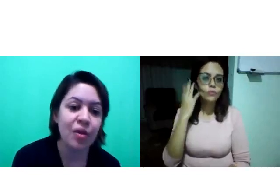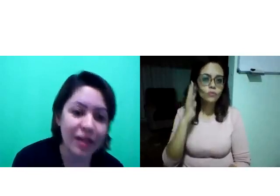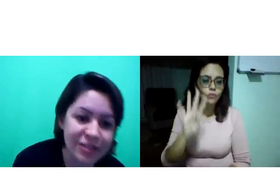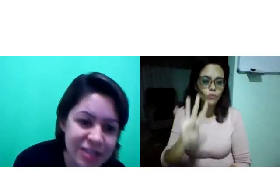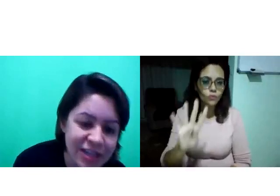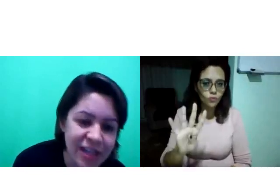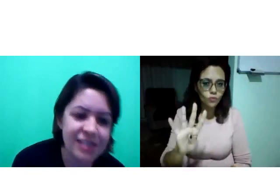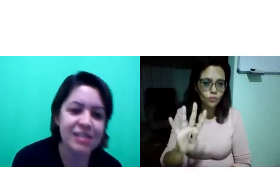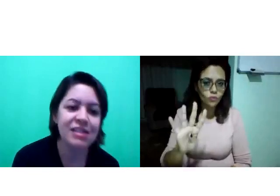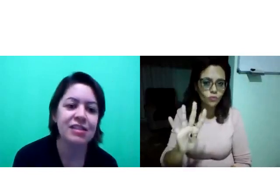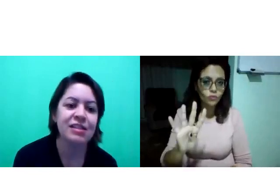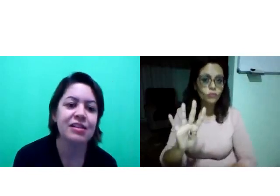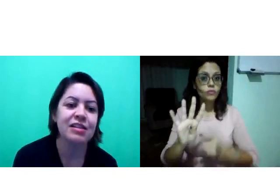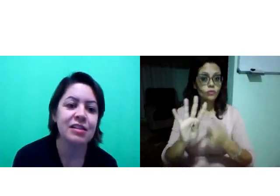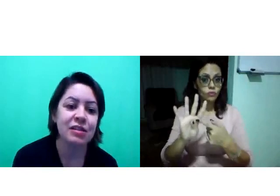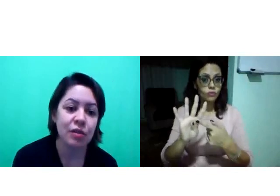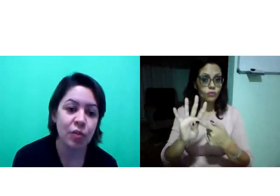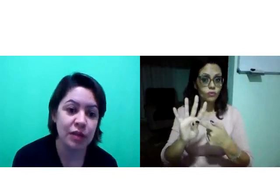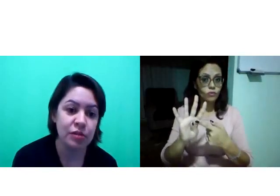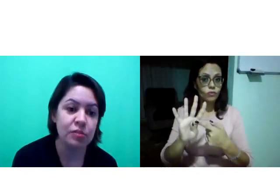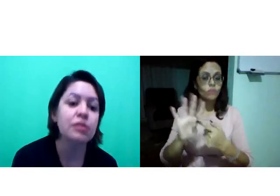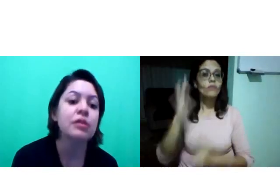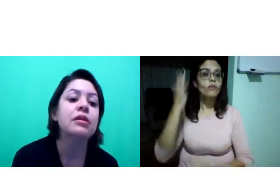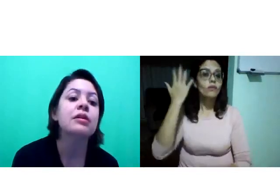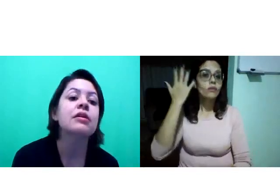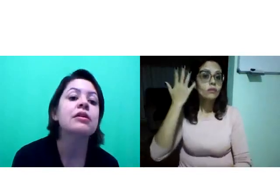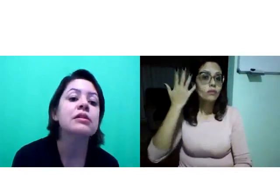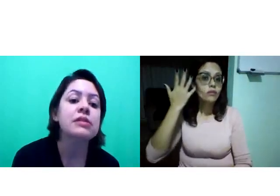quatro dias, quatro.